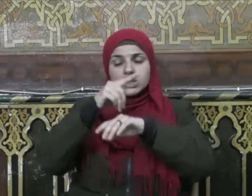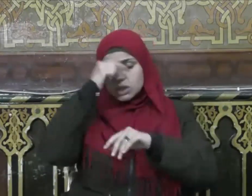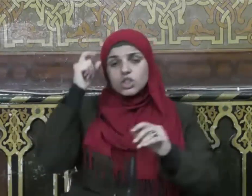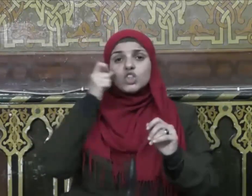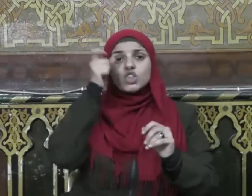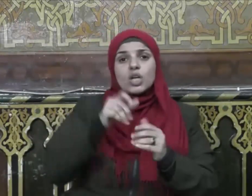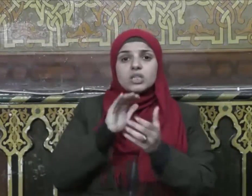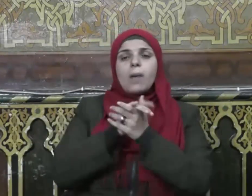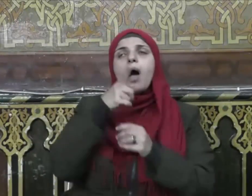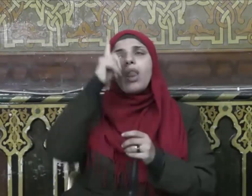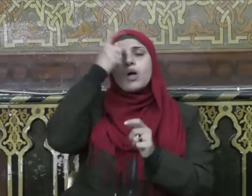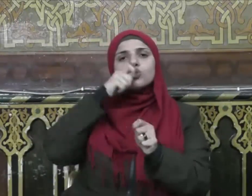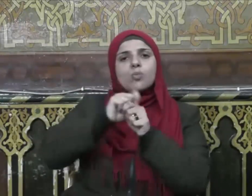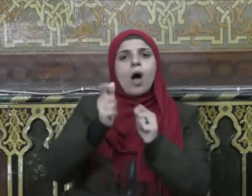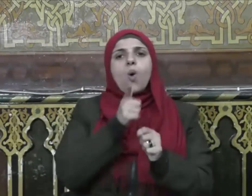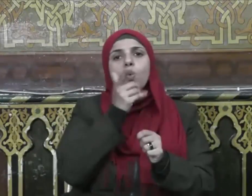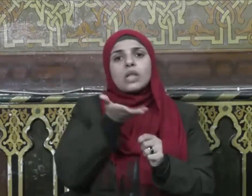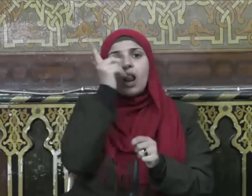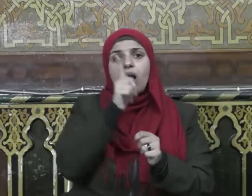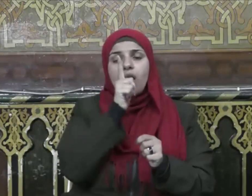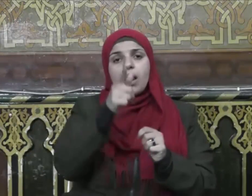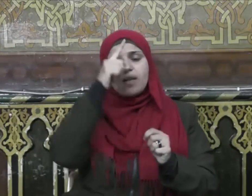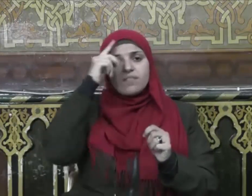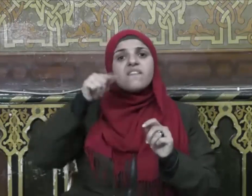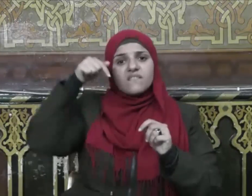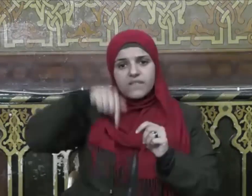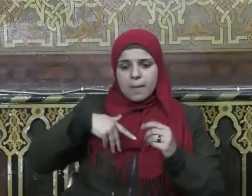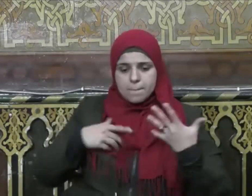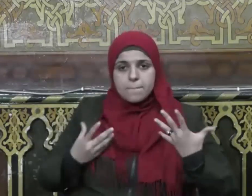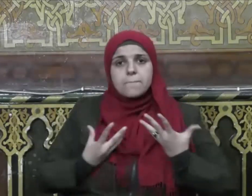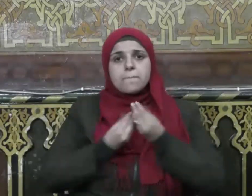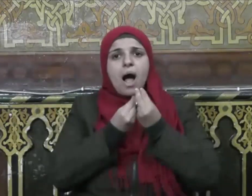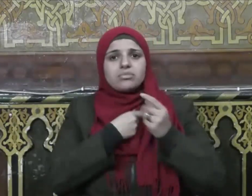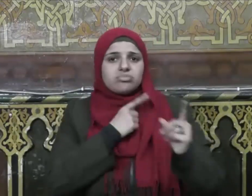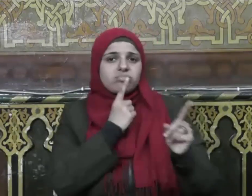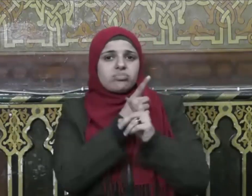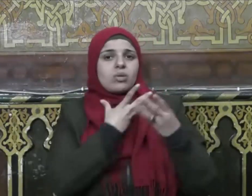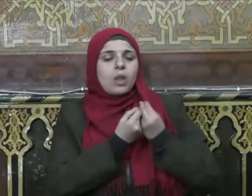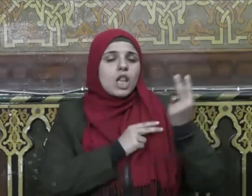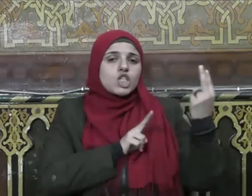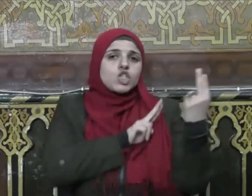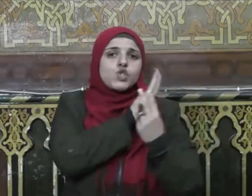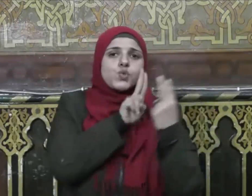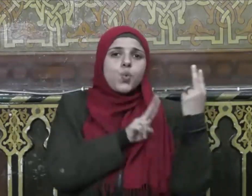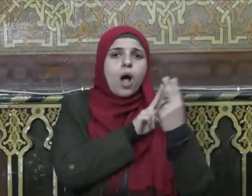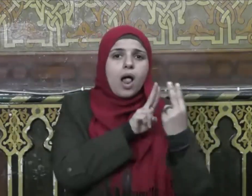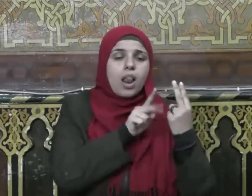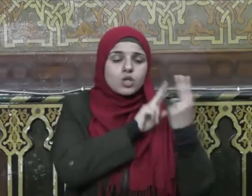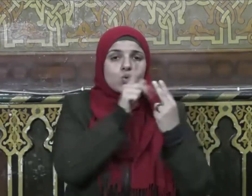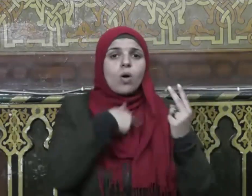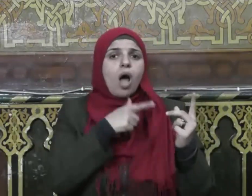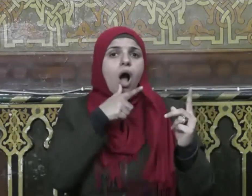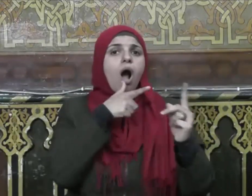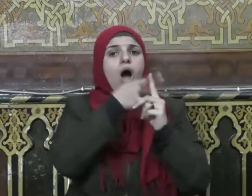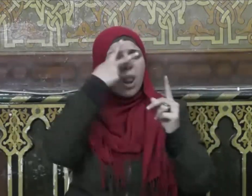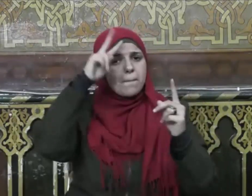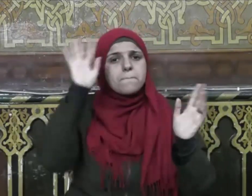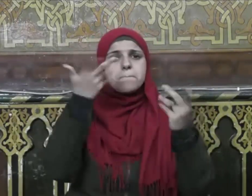فقال سبحانه فأقبل بعضهم على بعض يتساءلون قال قائل منهم